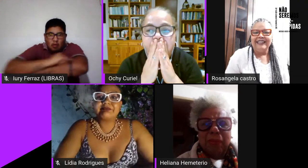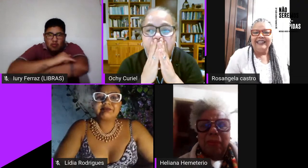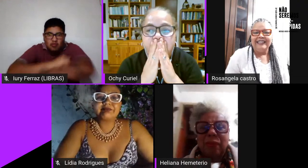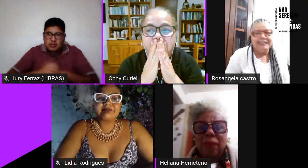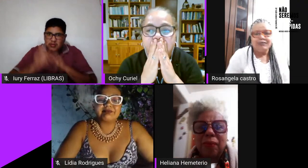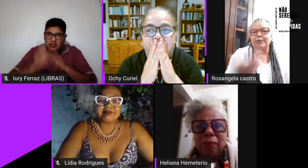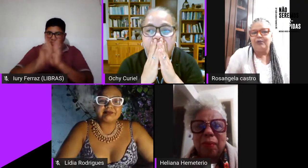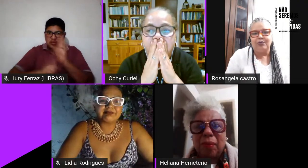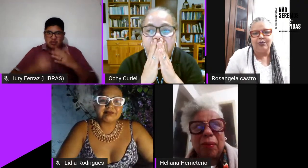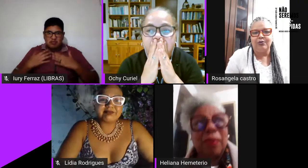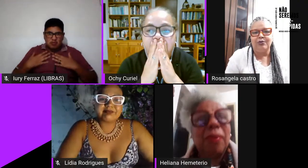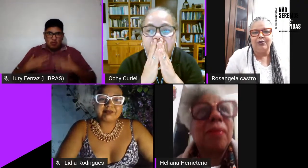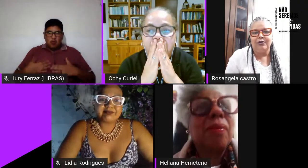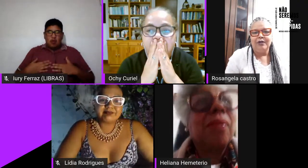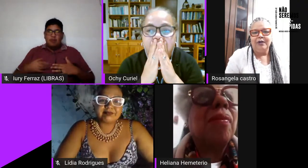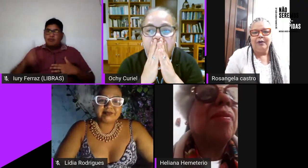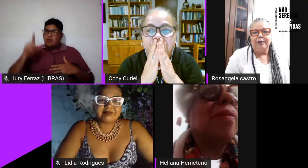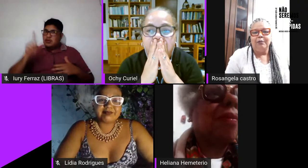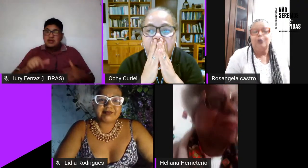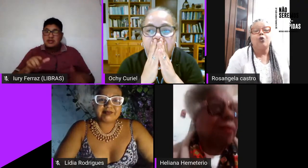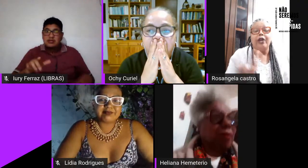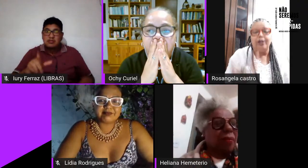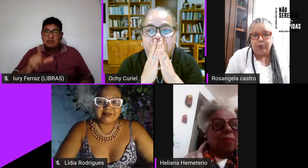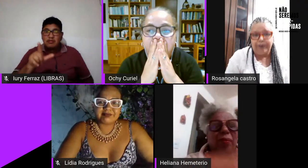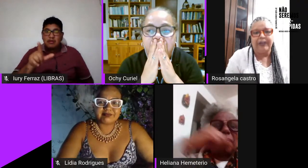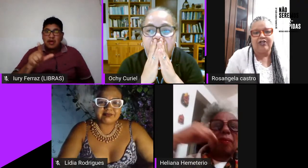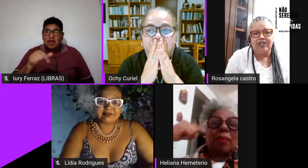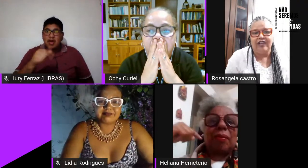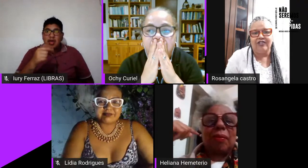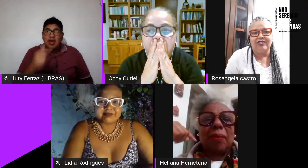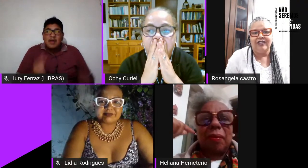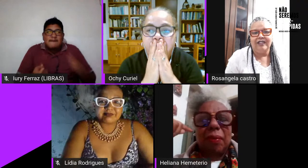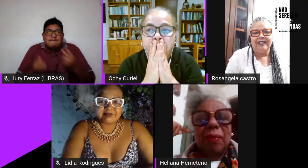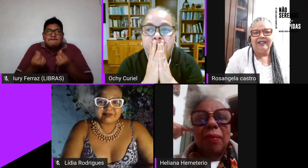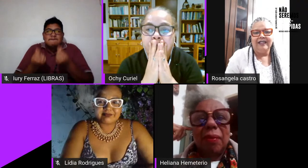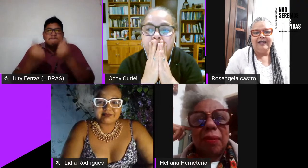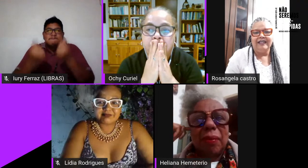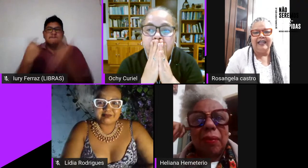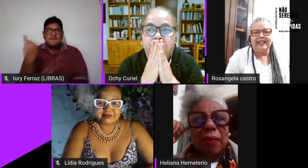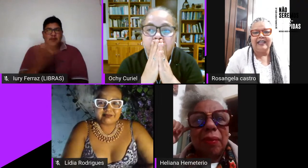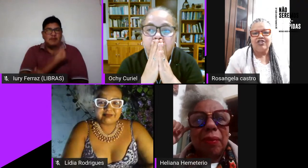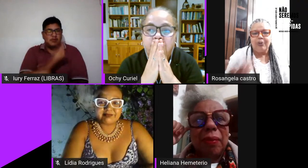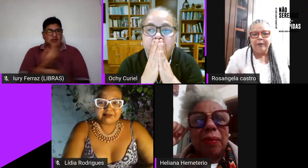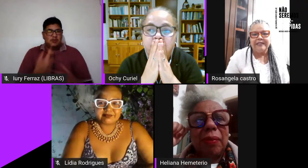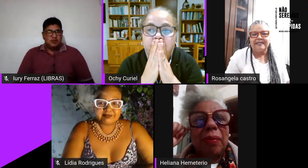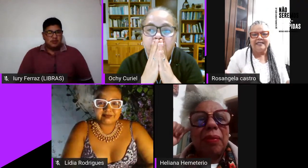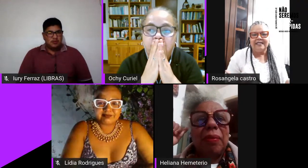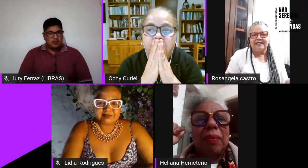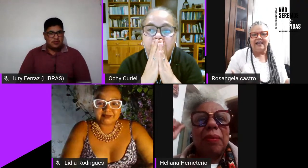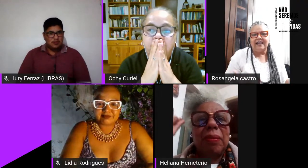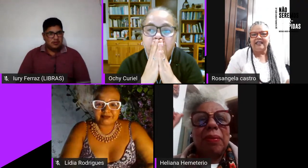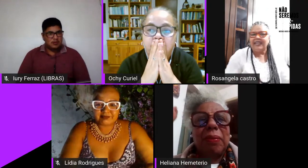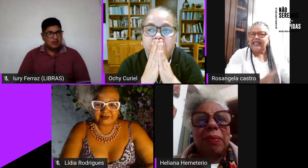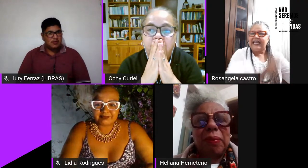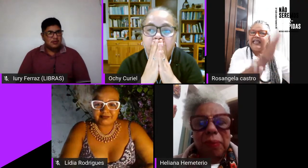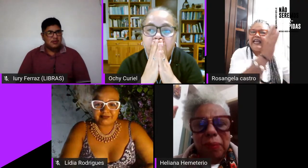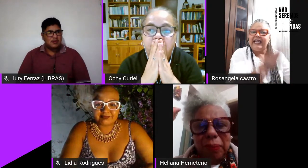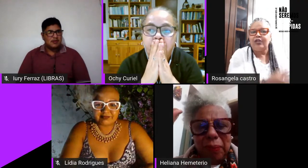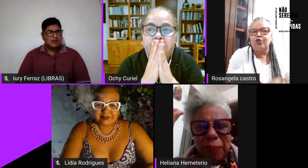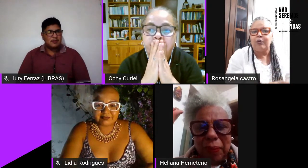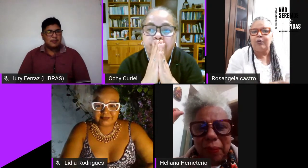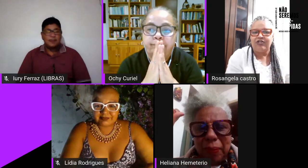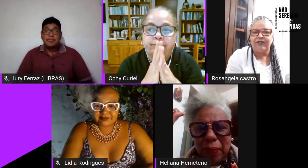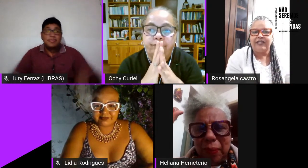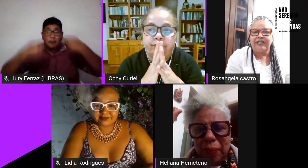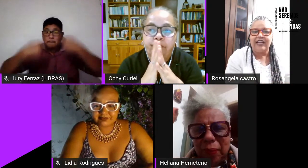né isso é muito muito rico pra gente né que a gente não precisa ter aquela